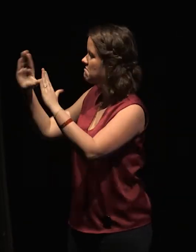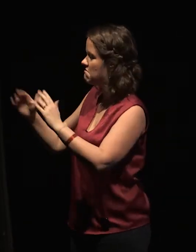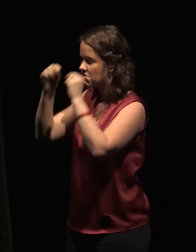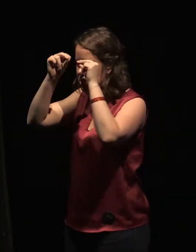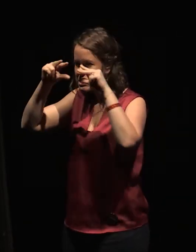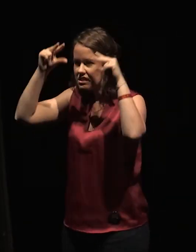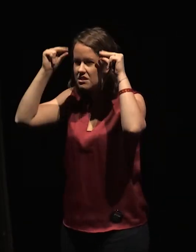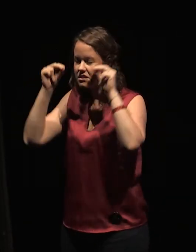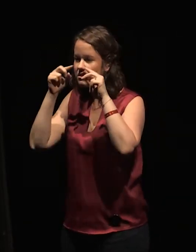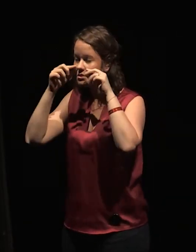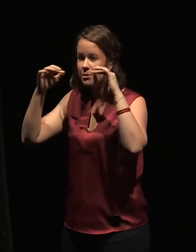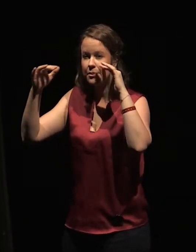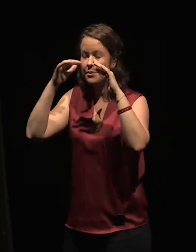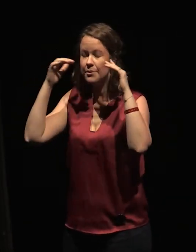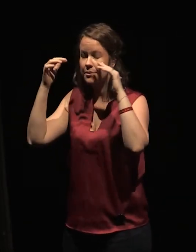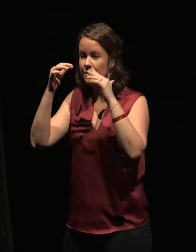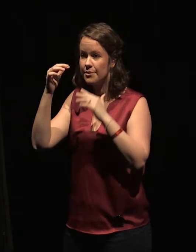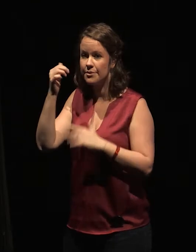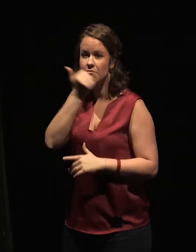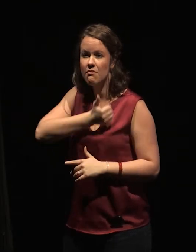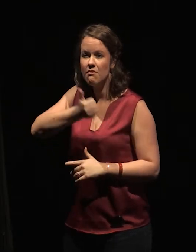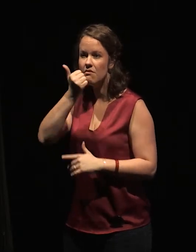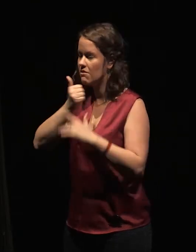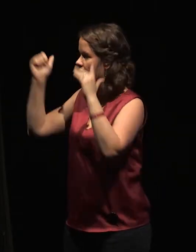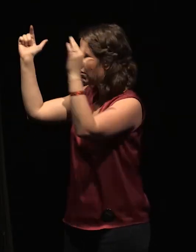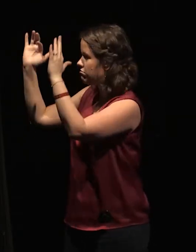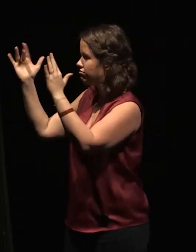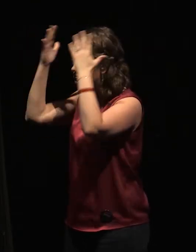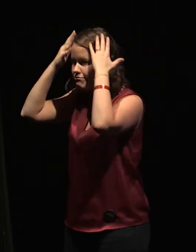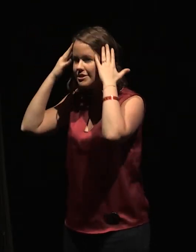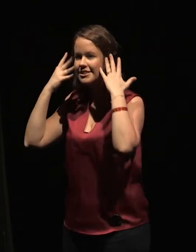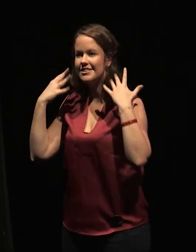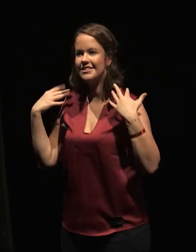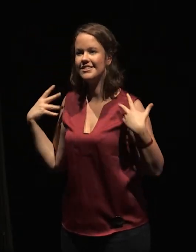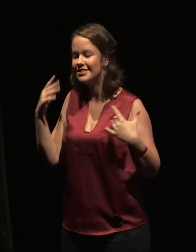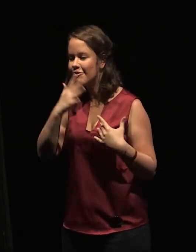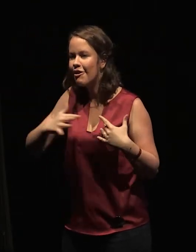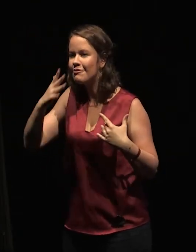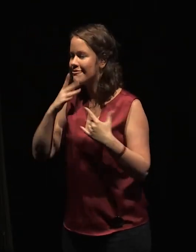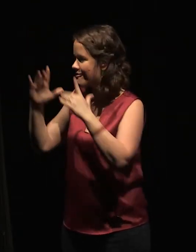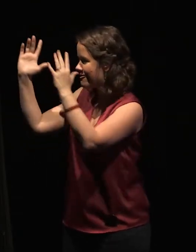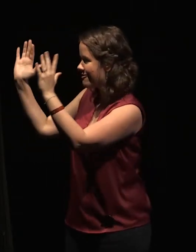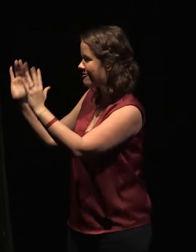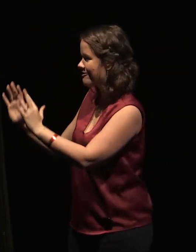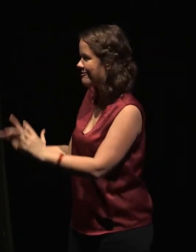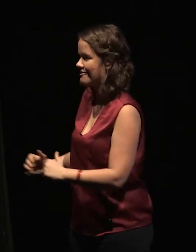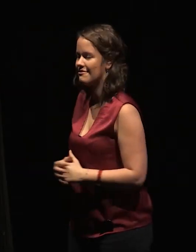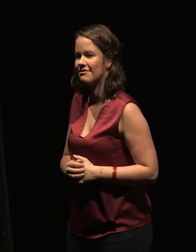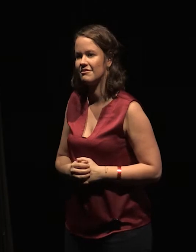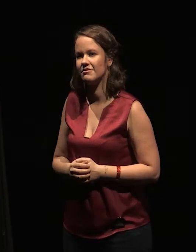et à la longue chevelure telle la nuit des chansons sur les épaules. Et son image ne le quitte jamais quand il vient chez nous